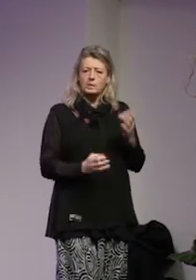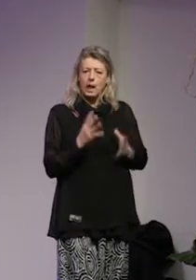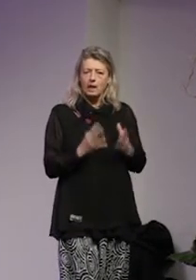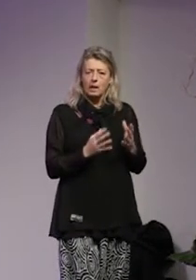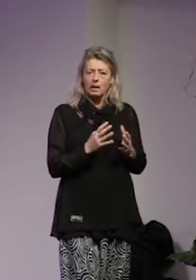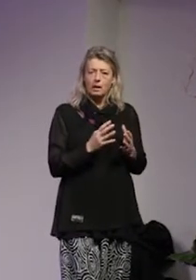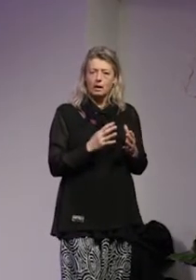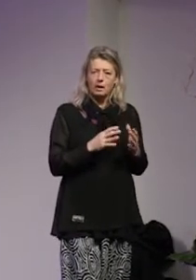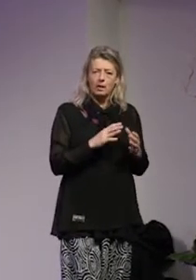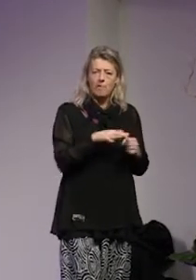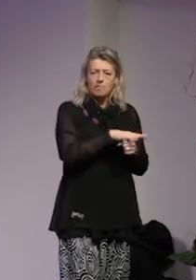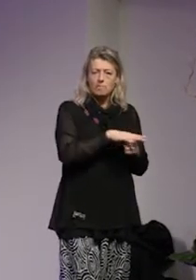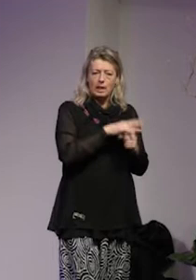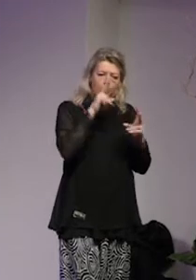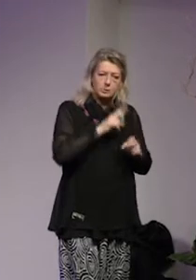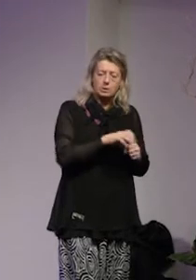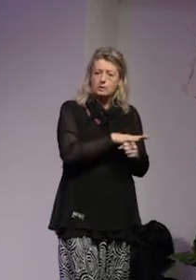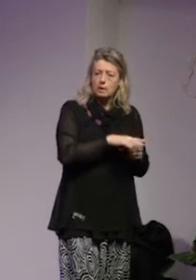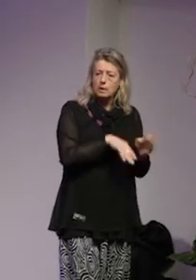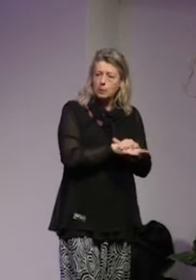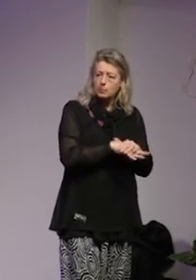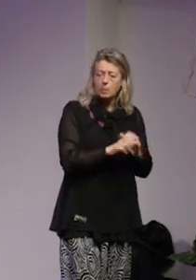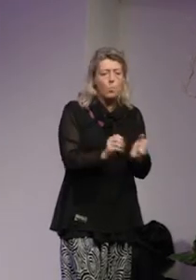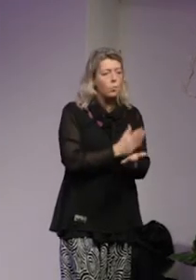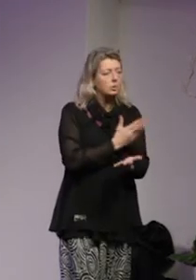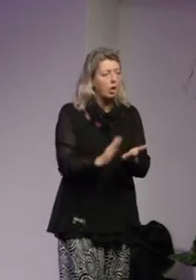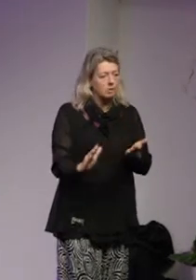empirisk grund och det är helt onödigt